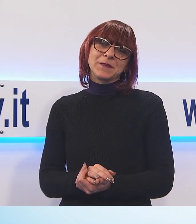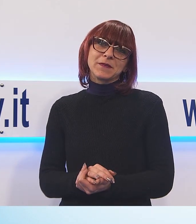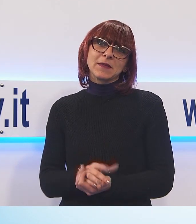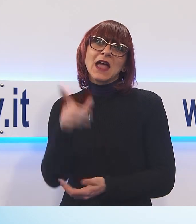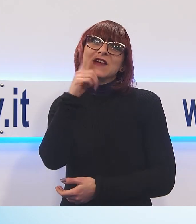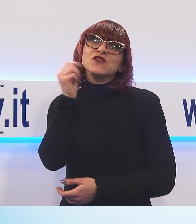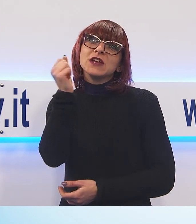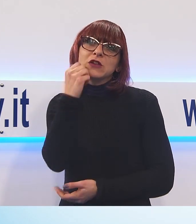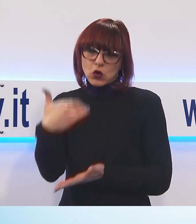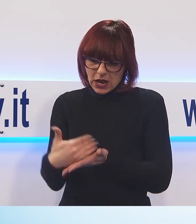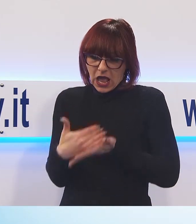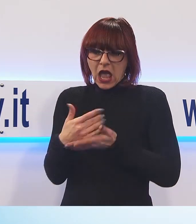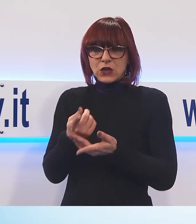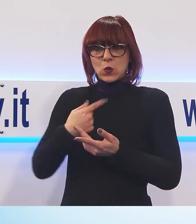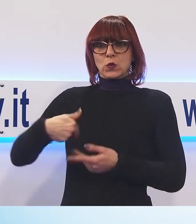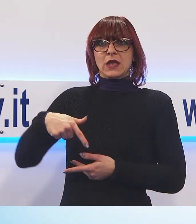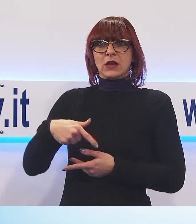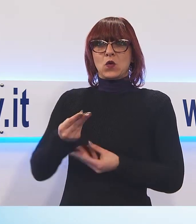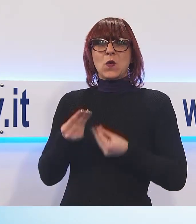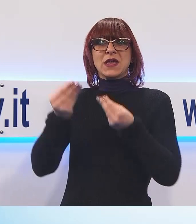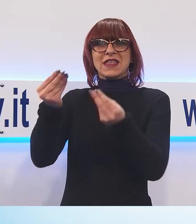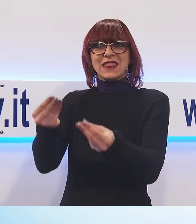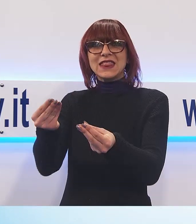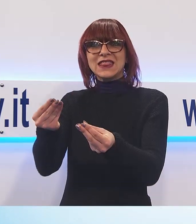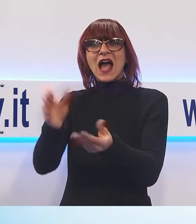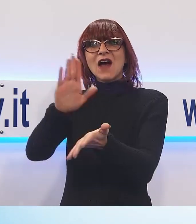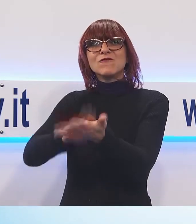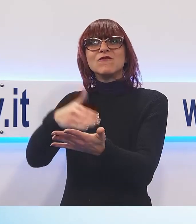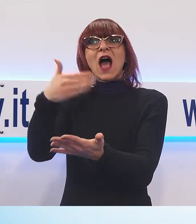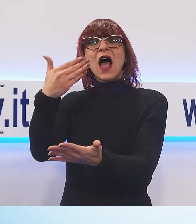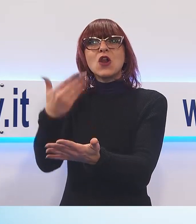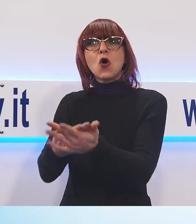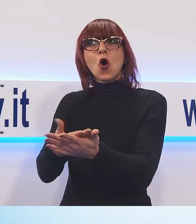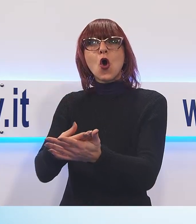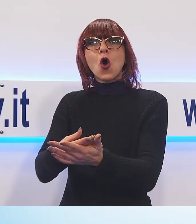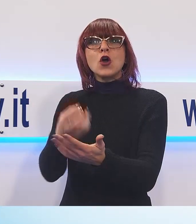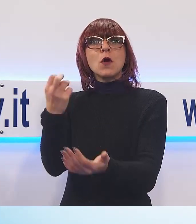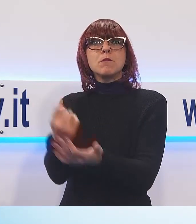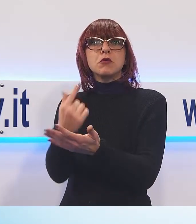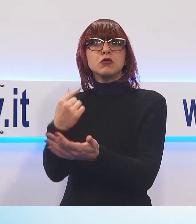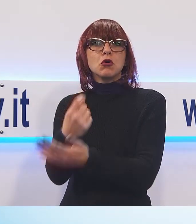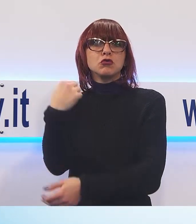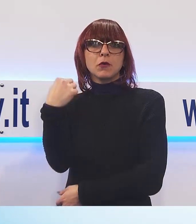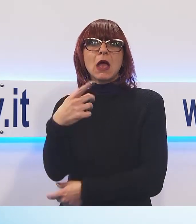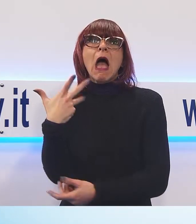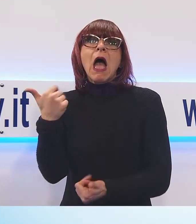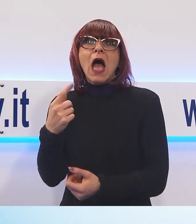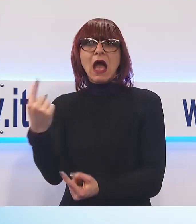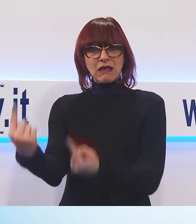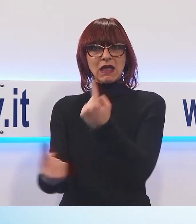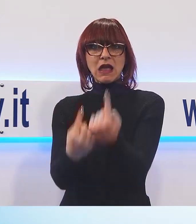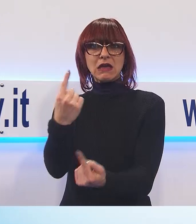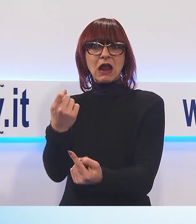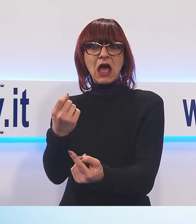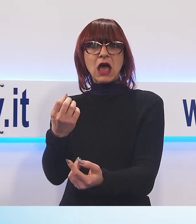genitori ci aiutino a noi a fargli capire il valore di questo prodotto. Anche il grano vuol dire è un prodotto